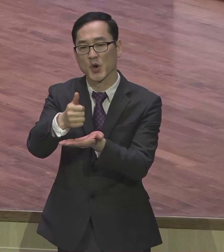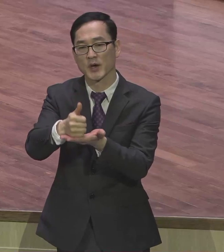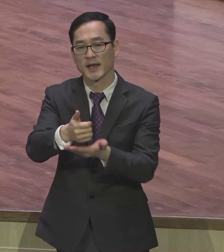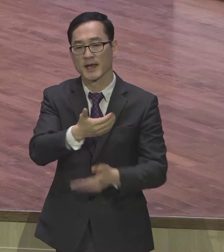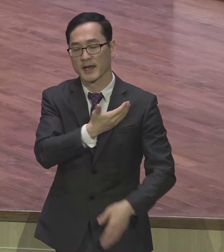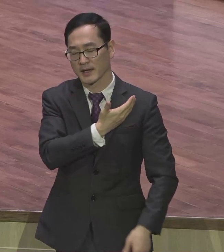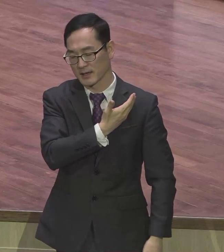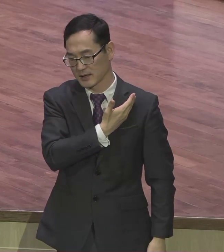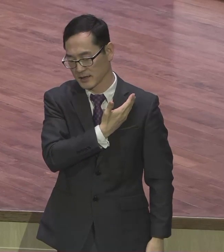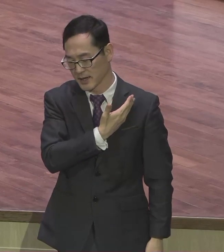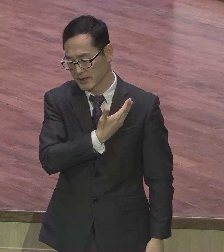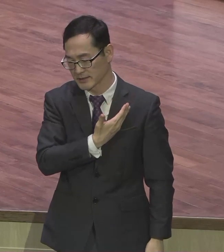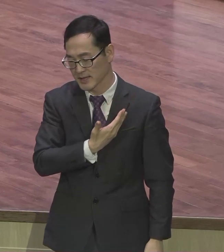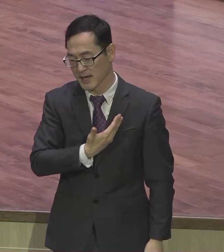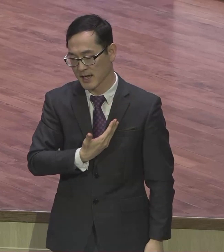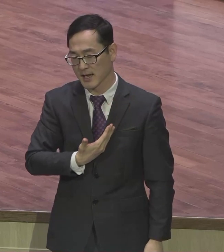그리스도의 제자로